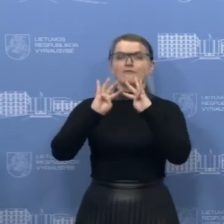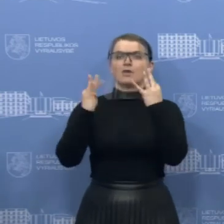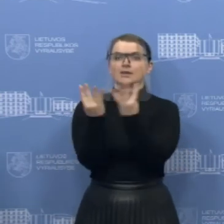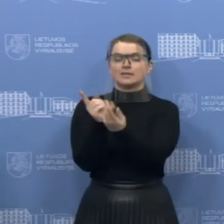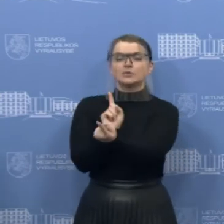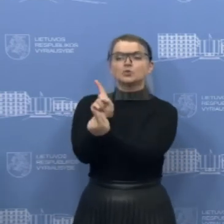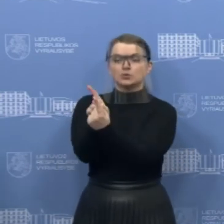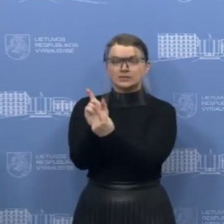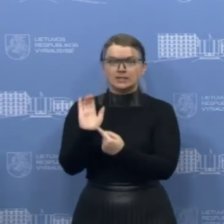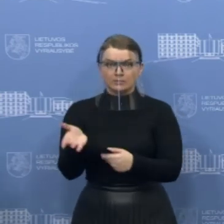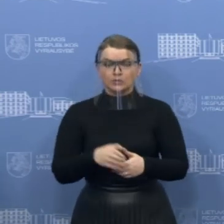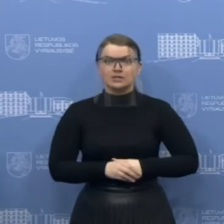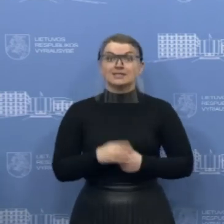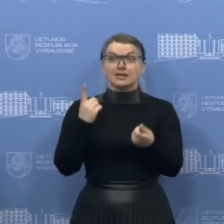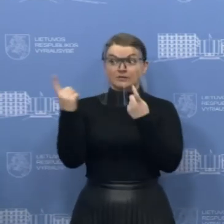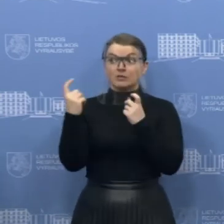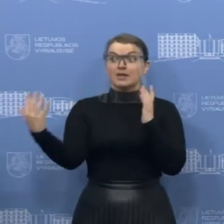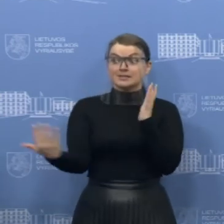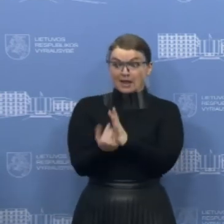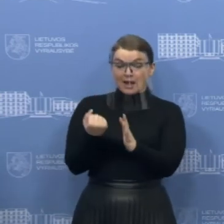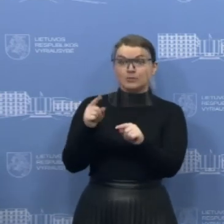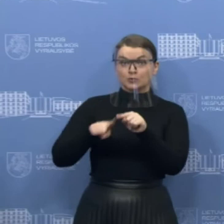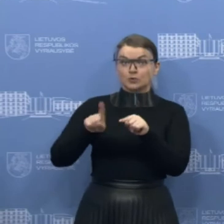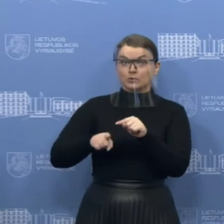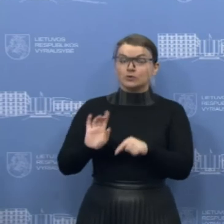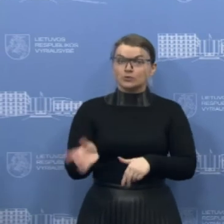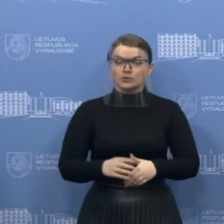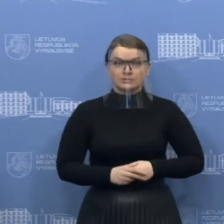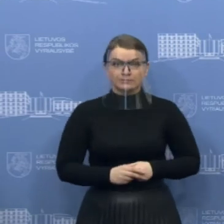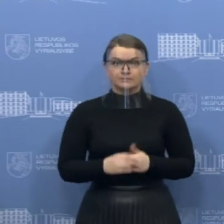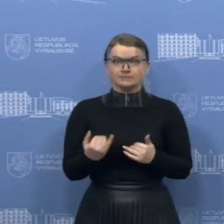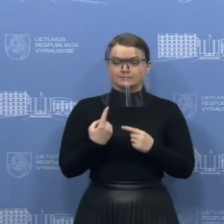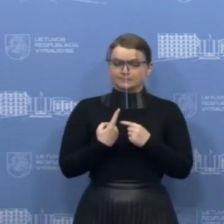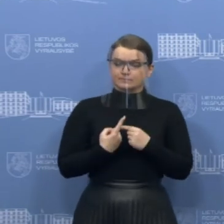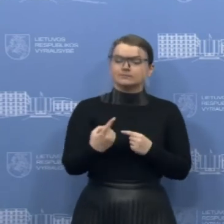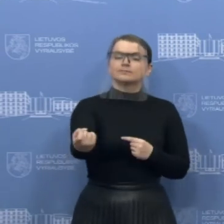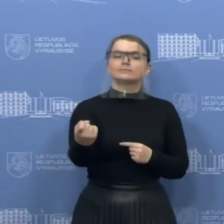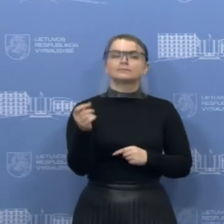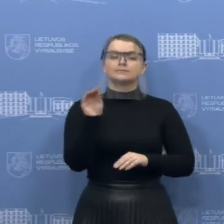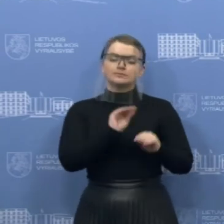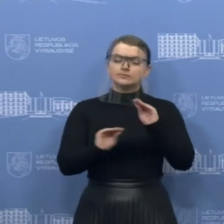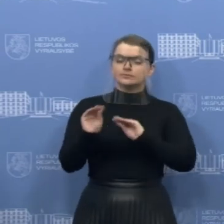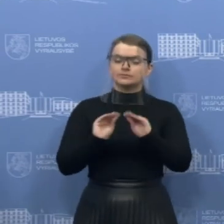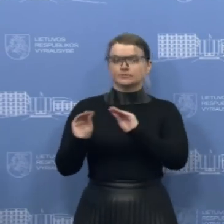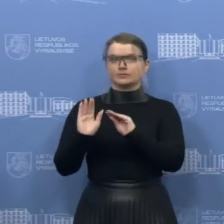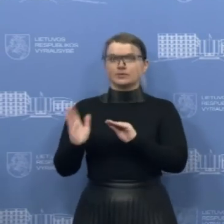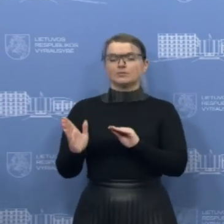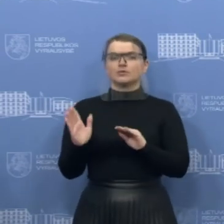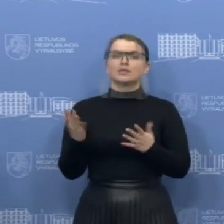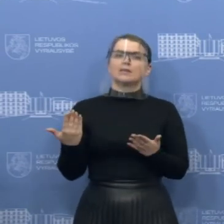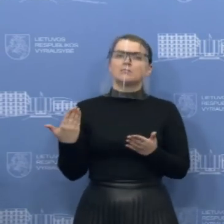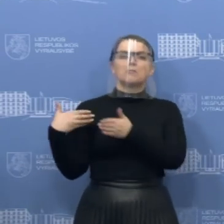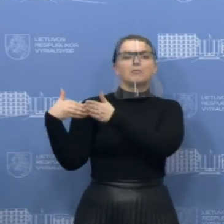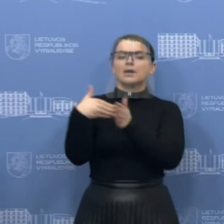duomenys jau gauname, taigi per tą savaitę mes dėliuosime būtent galimybę